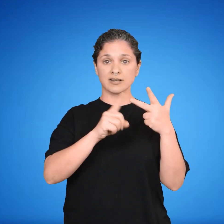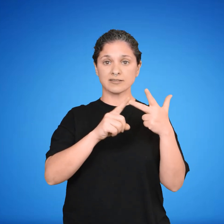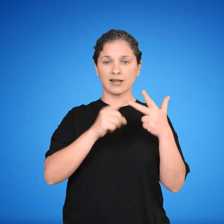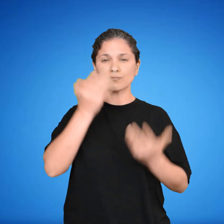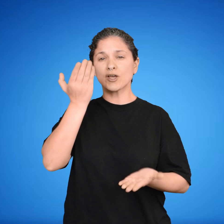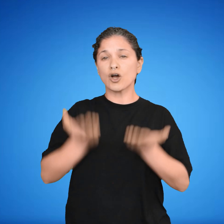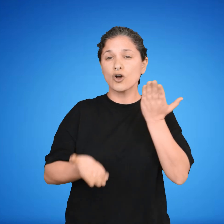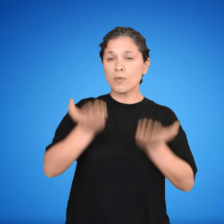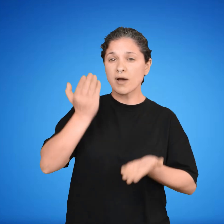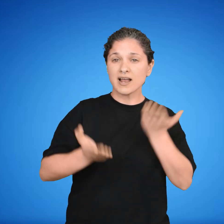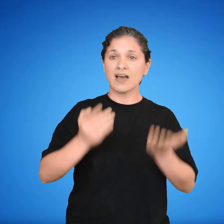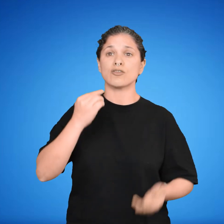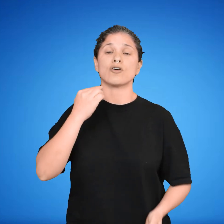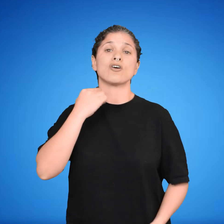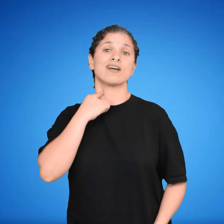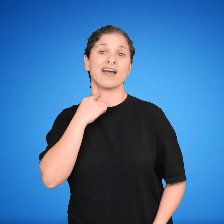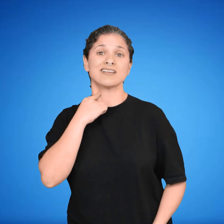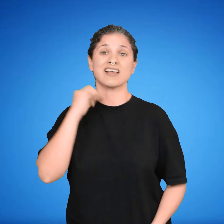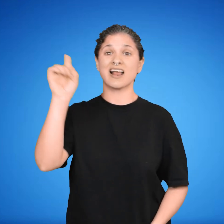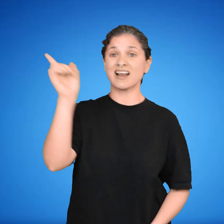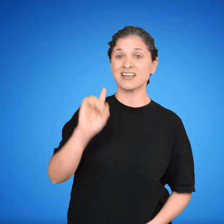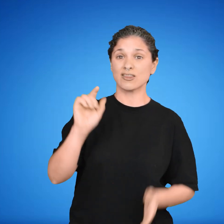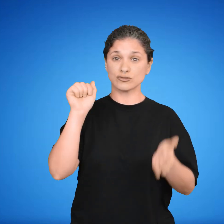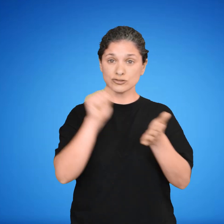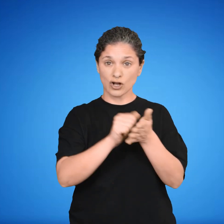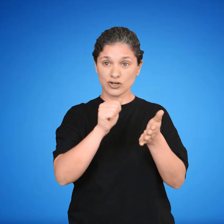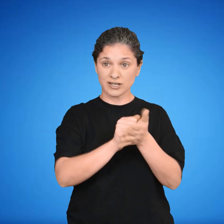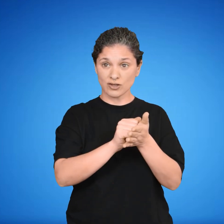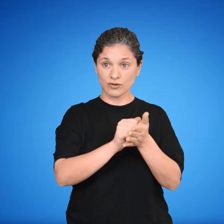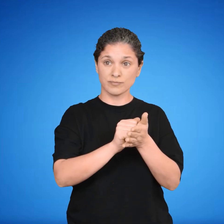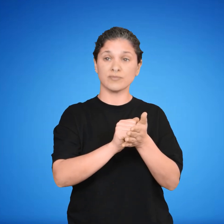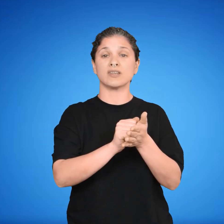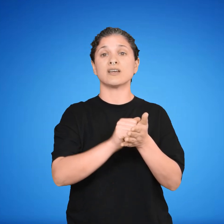Los presentan bajas densidades en comparación con los sólidos y los líquidos.